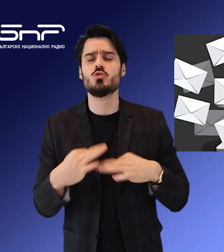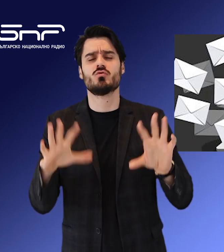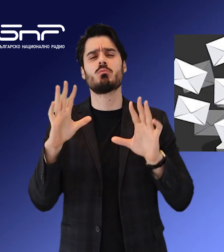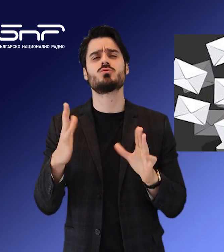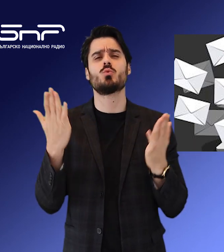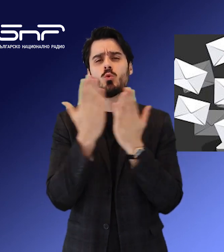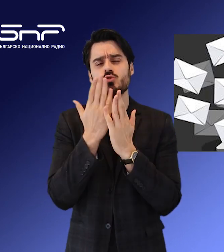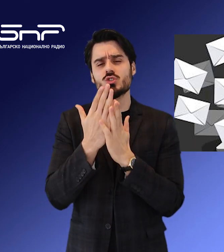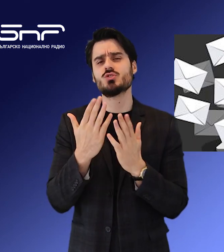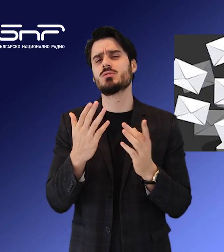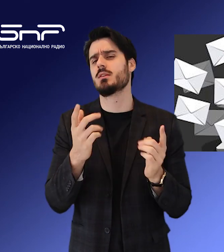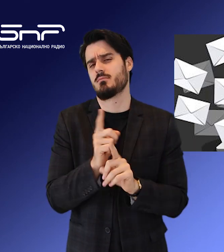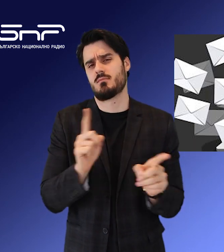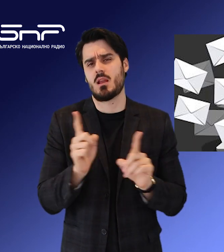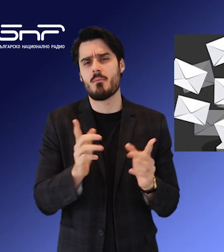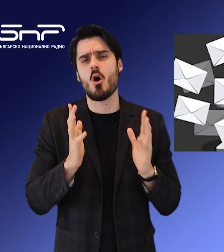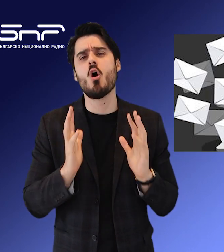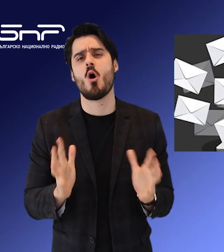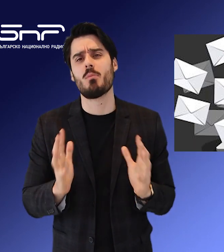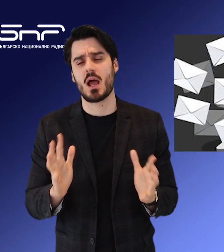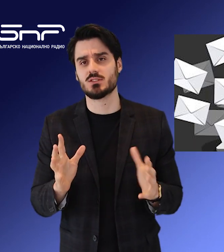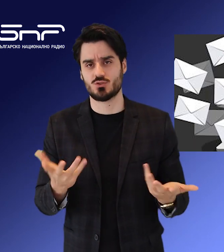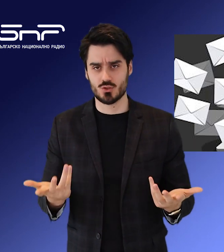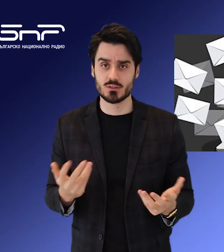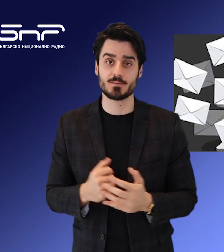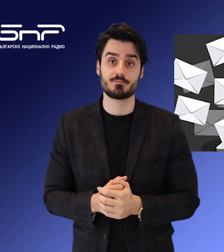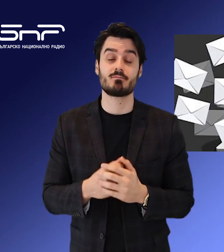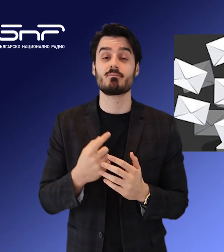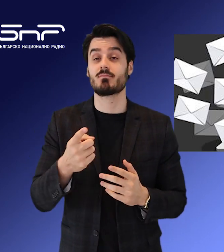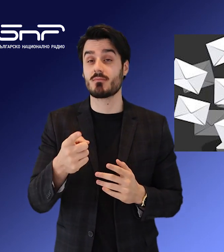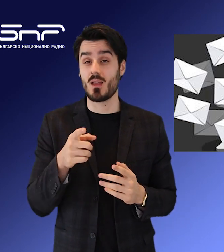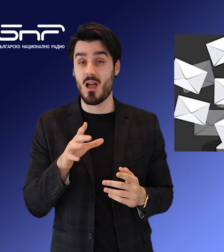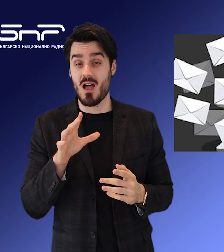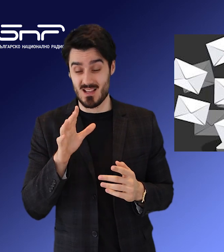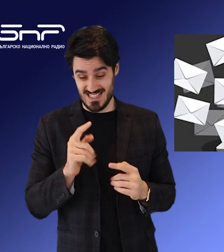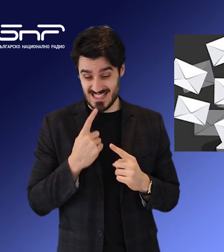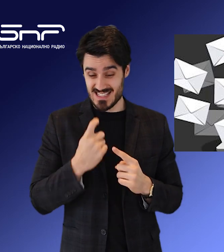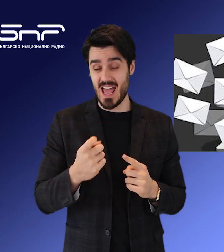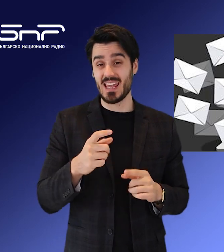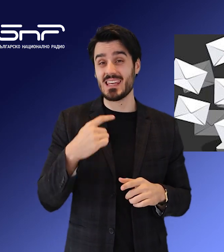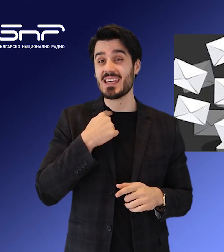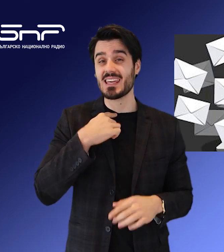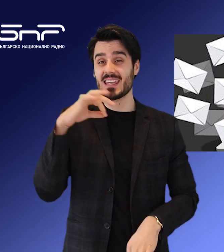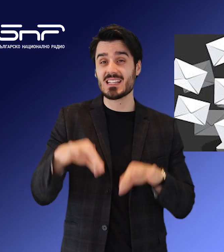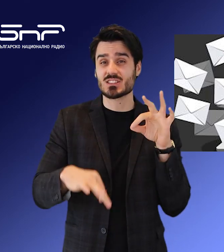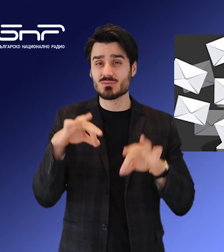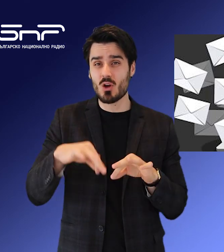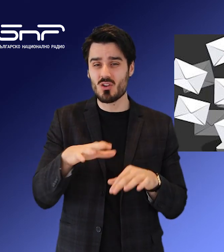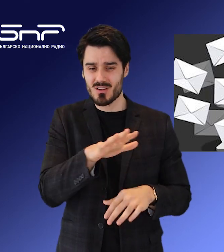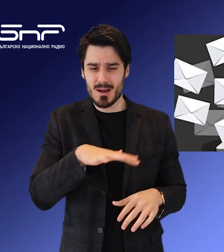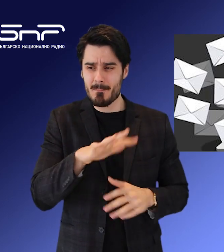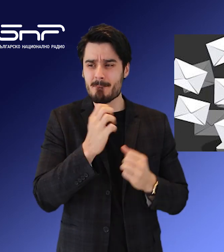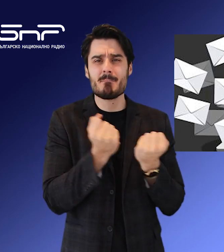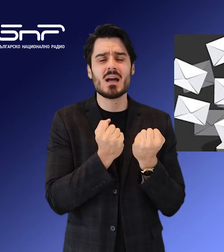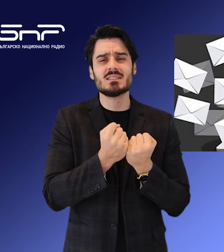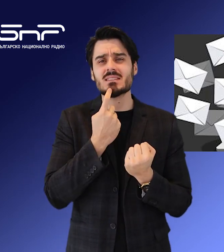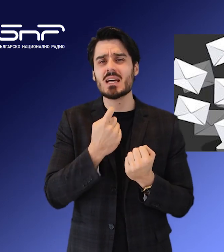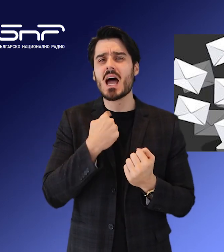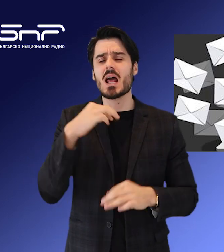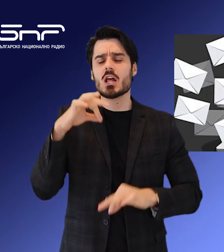на ученици от училища в ситуация, че поступят заплахи. Що се отнася до изборите? Още от събата помещенията за гласуване ще са под